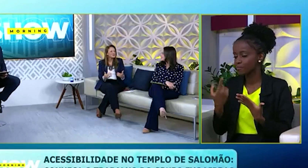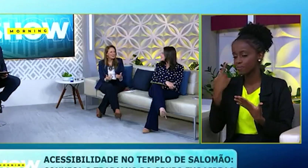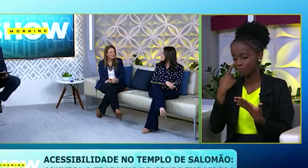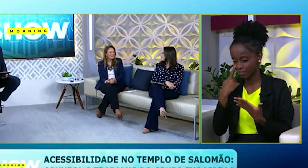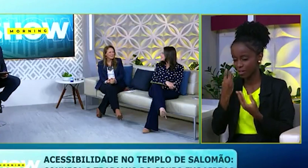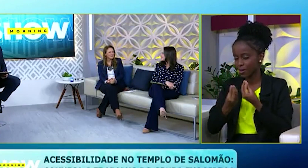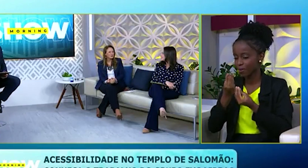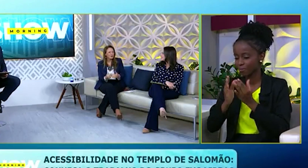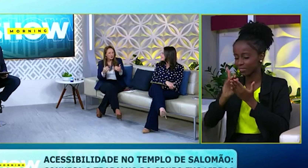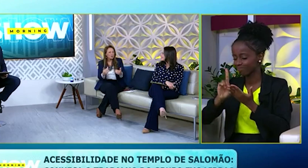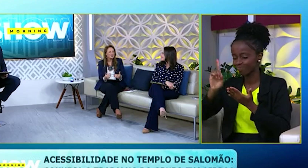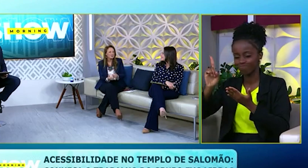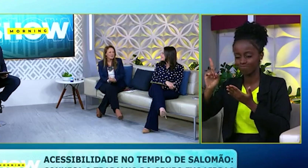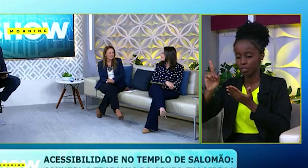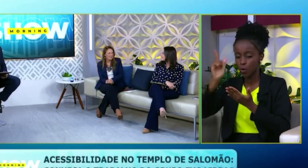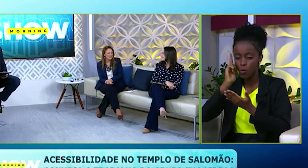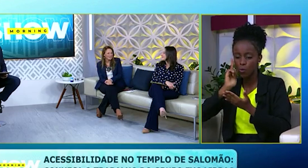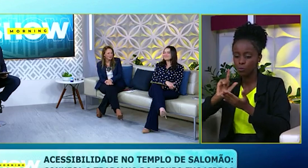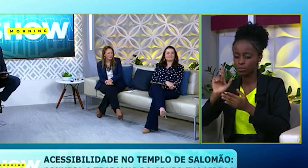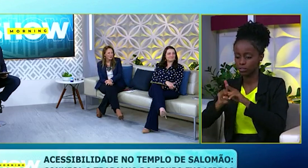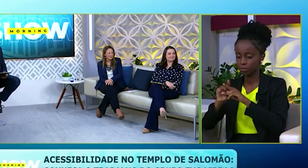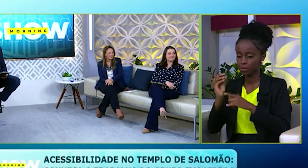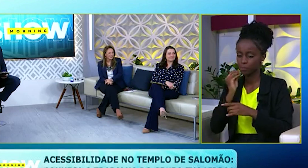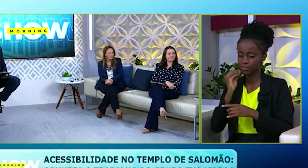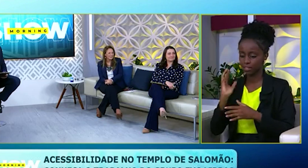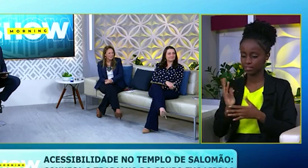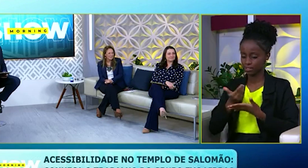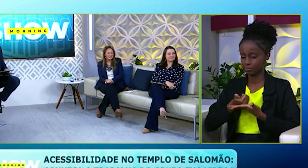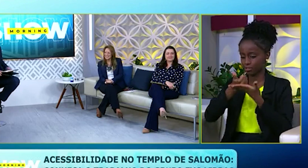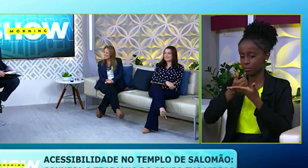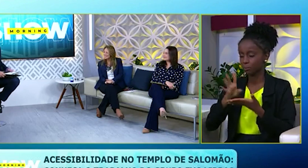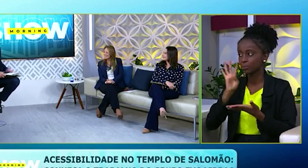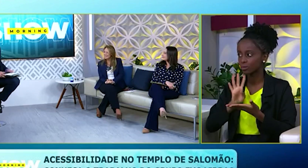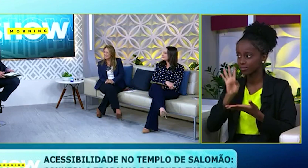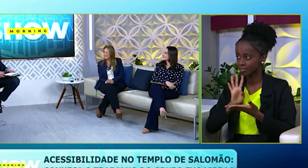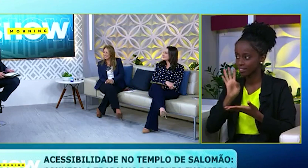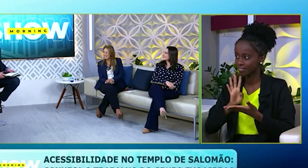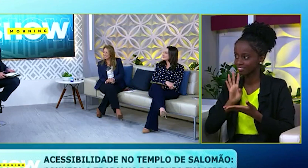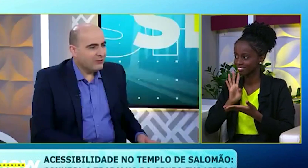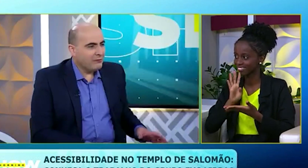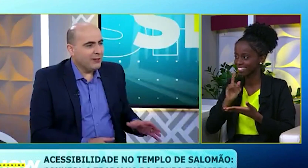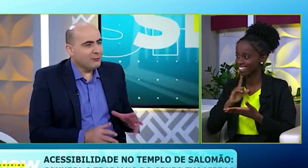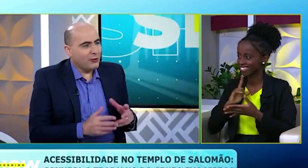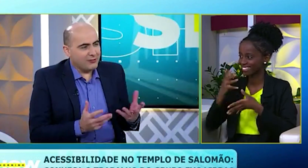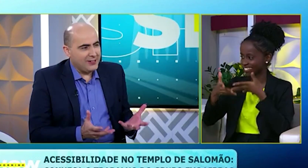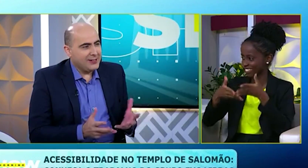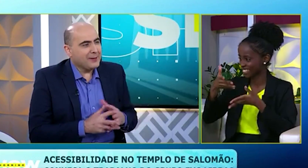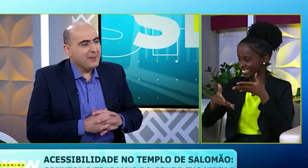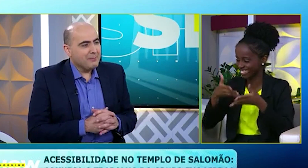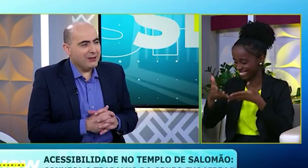de Deus não chegue, né? Todos podem ser alcançados. Muito bacana isso. A Pamela está falando o tempo todo, mas está falando